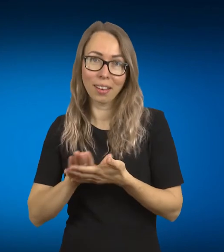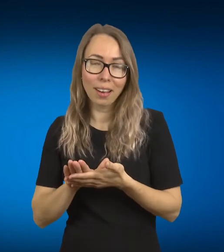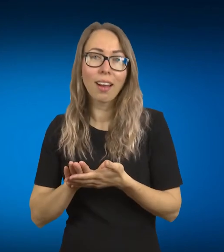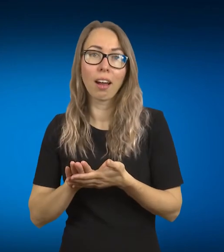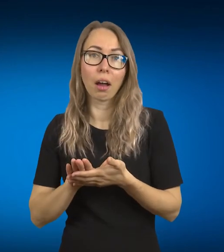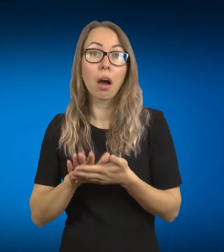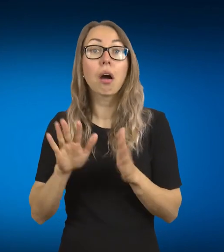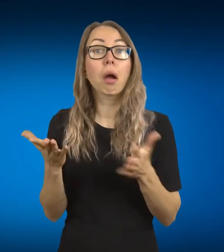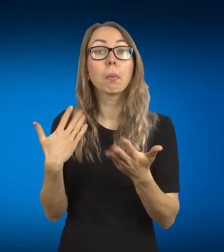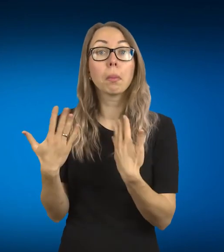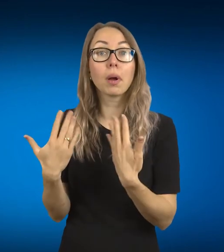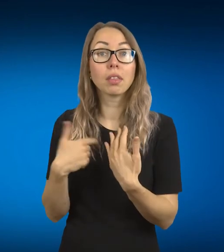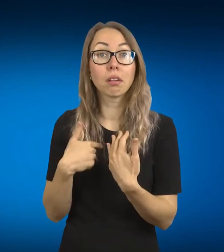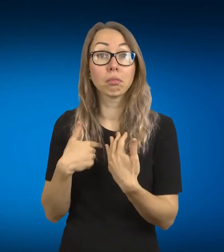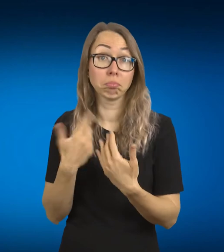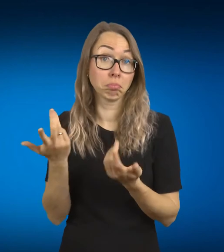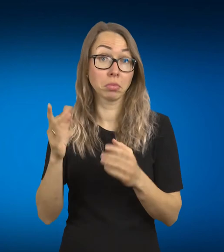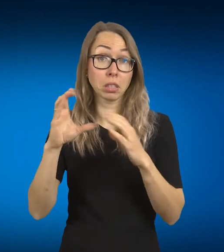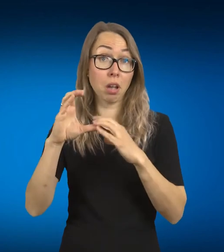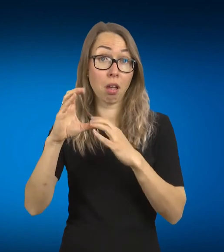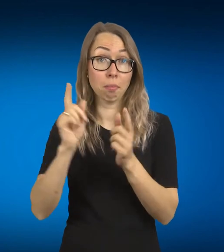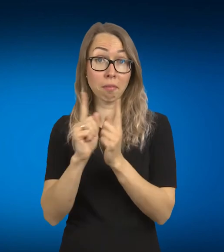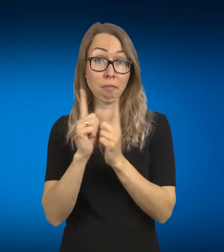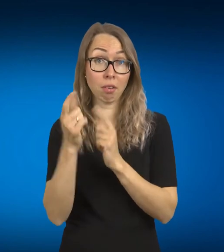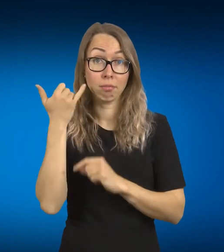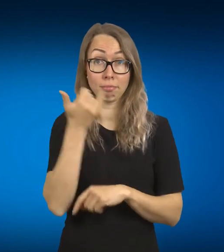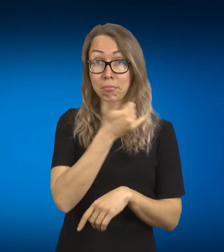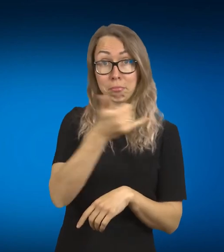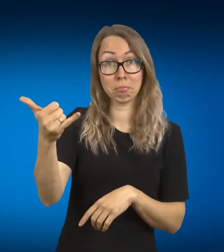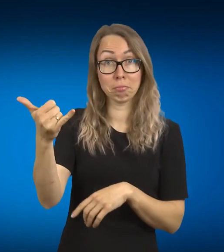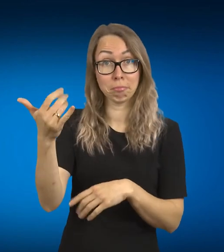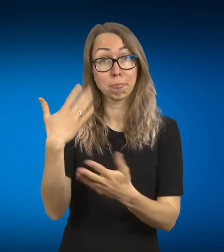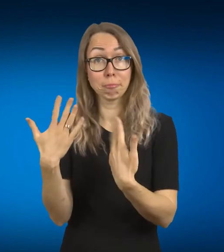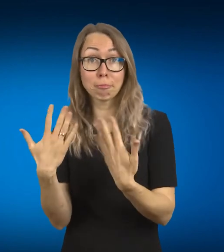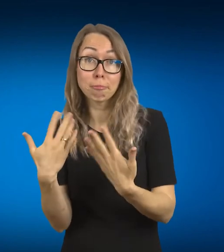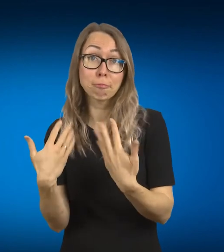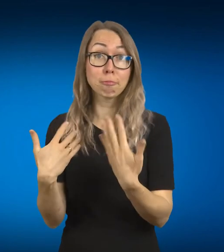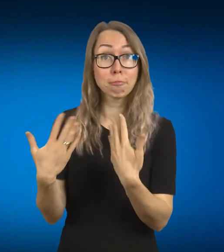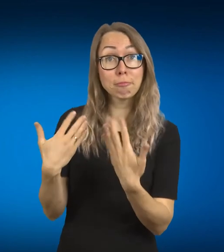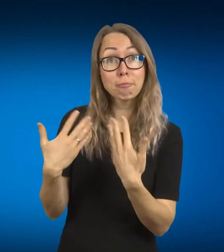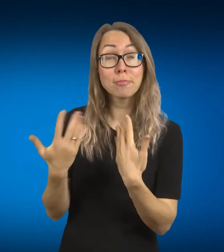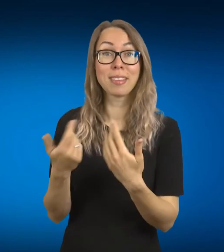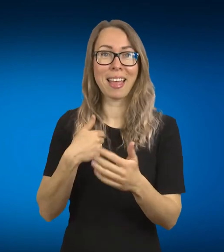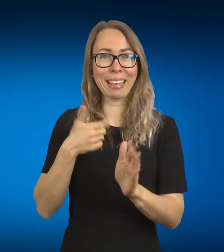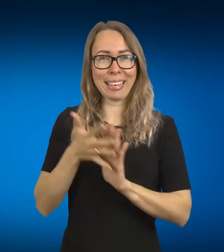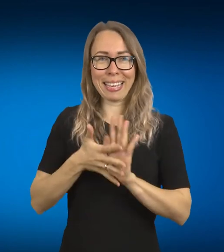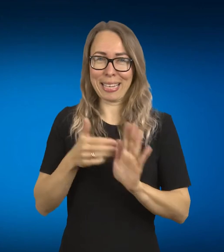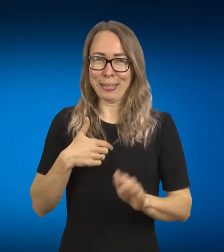pavyzdžiui, susiskaminam per Skype'ą kartu su gestų vertėje, nes mano dar gestų kalbos tikrai įgodžių nėra tokia geriai, aš